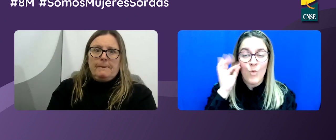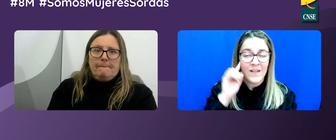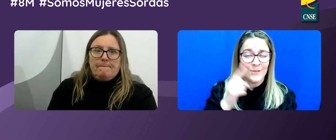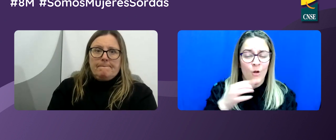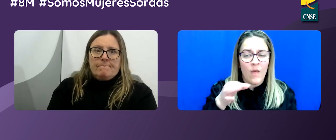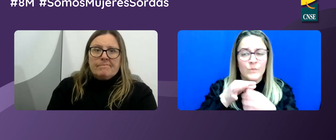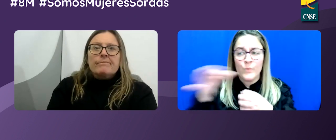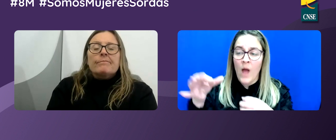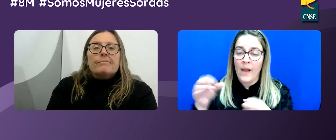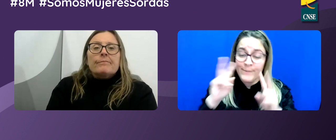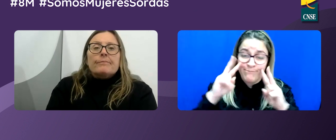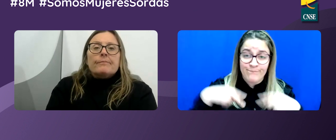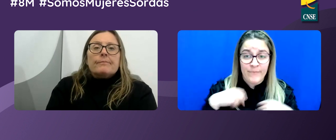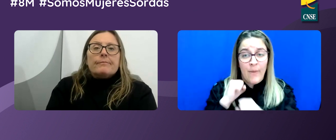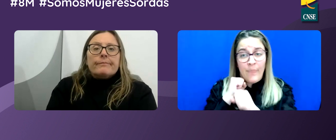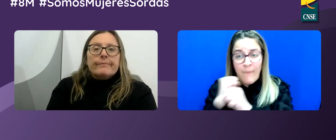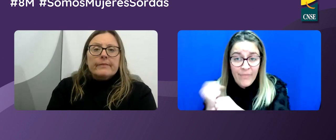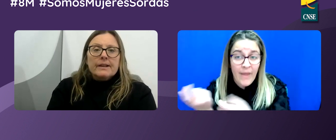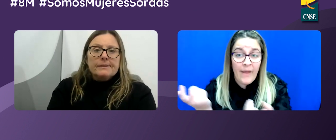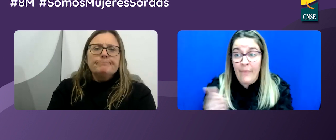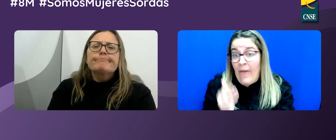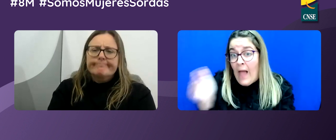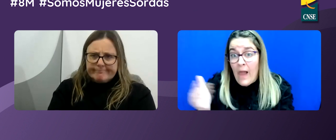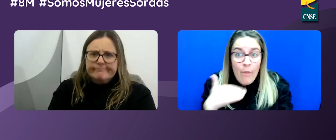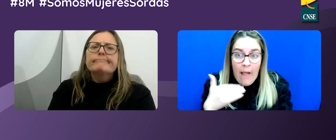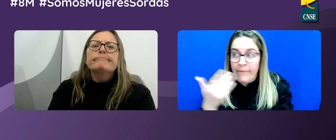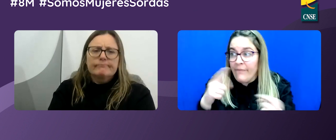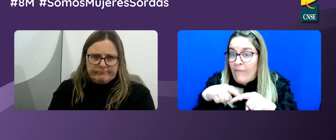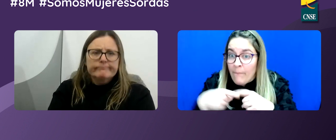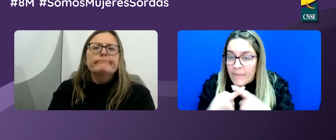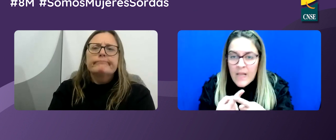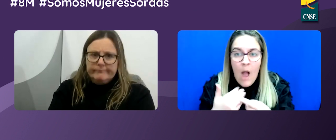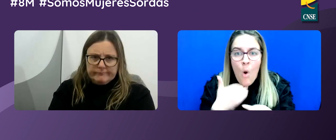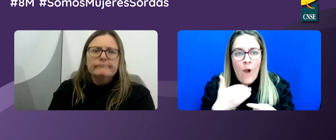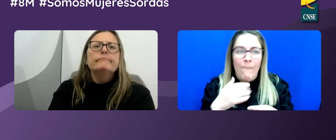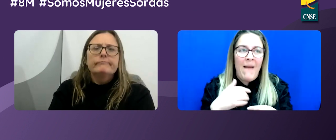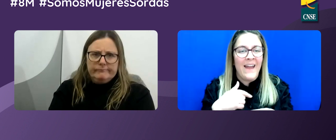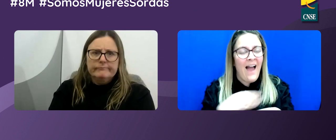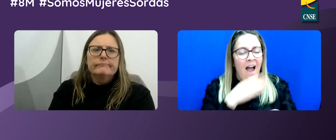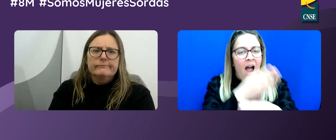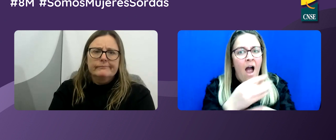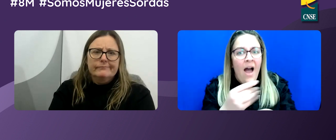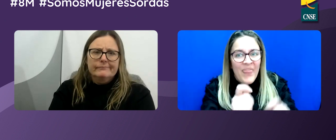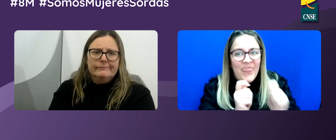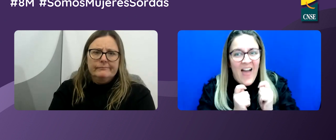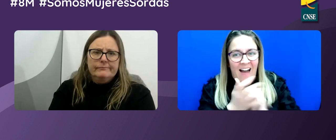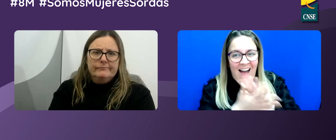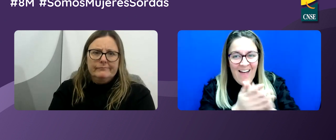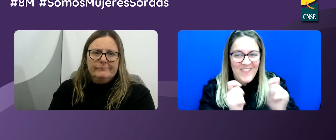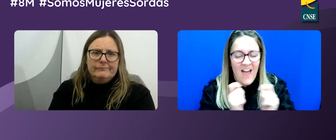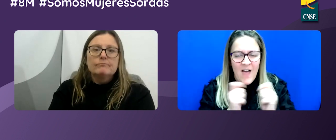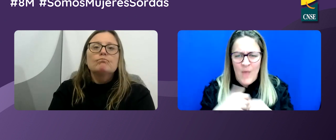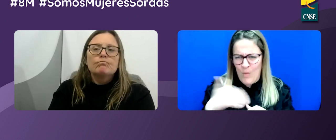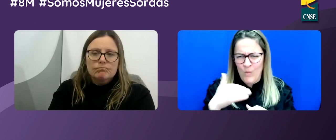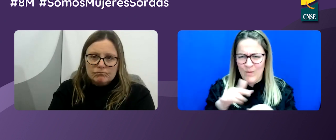¿Quieres decir que las mujeres sordas que se encuentran en pueblos dependen de otras personas como sus familiares para poder acceder a servicios en